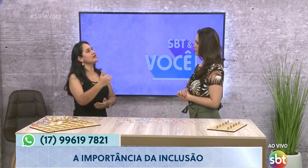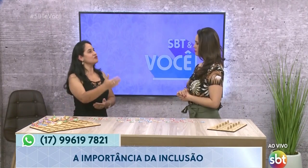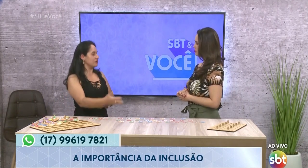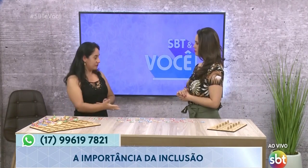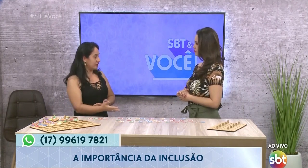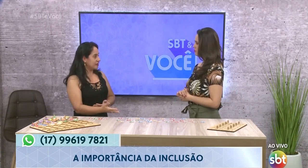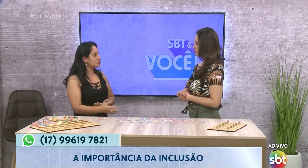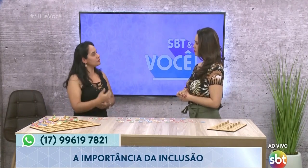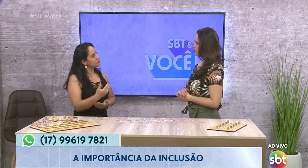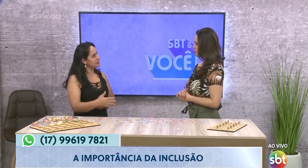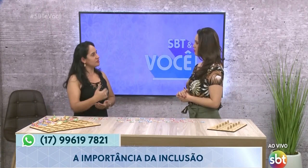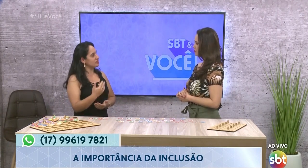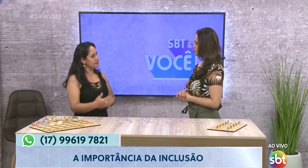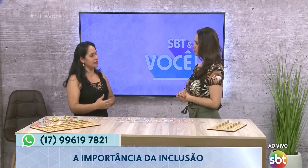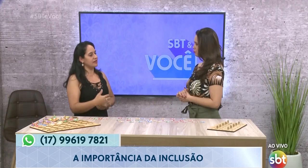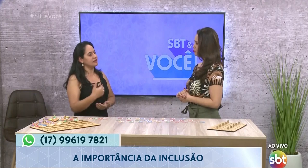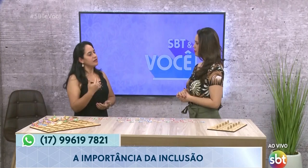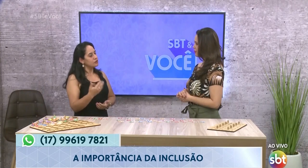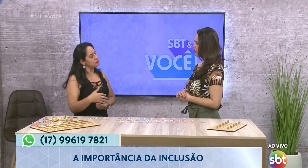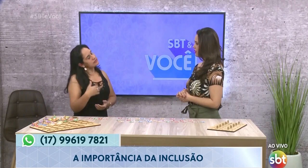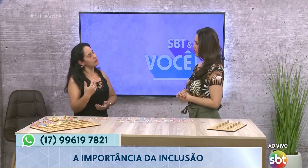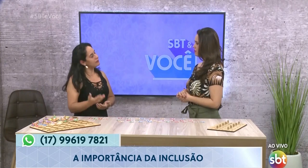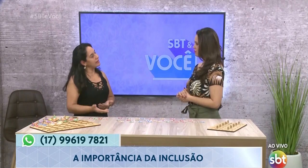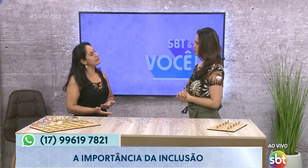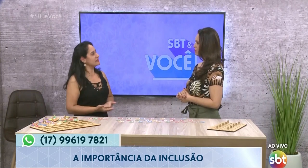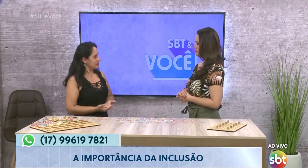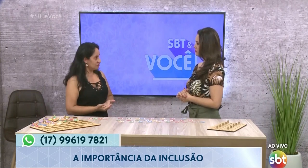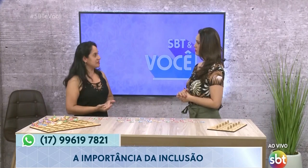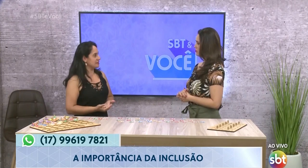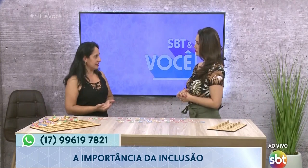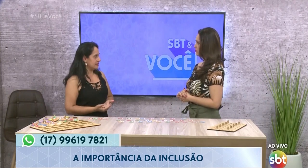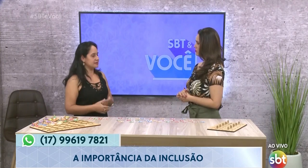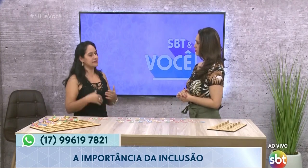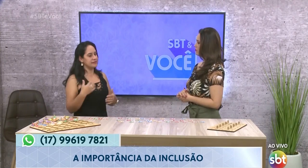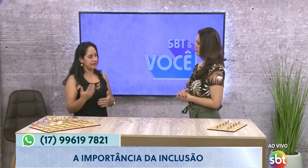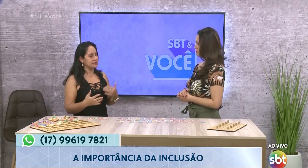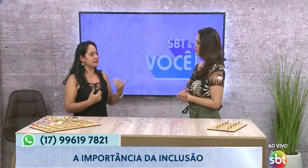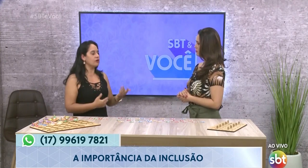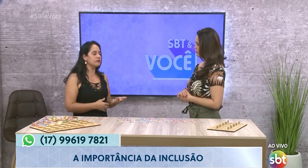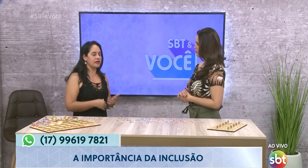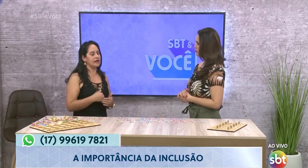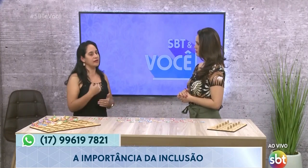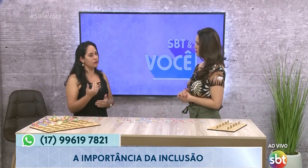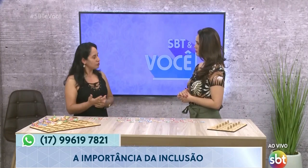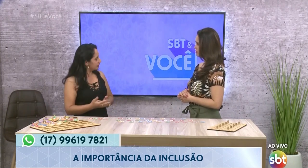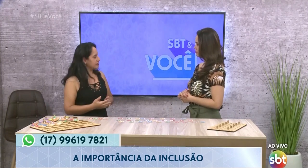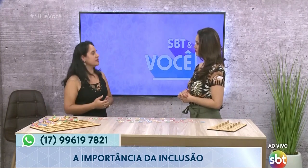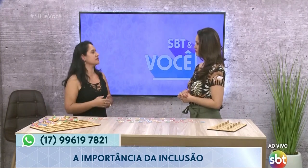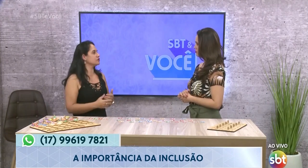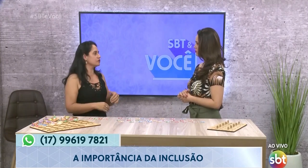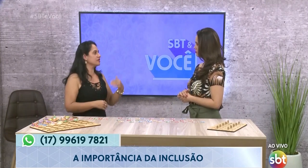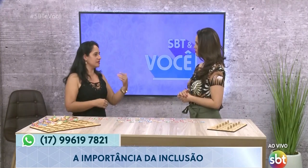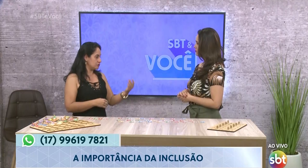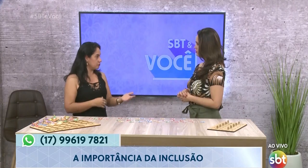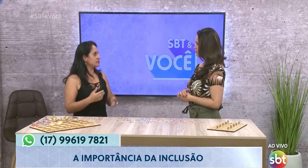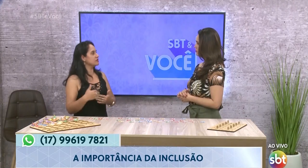passo à frente porque já têm noção básica de sinais. Se elas encontrarem alguma criança surda nas suas